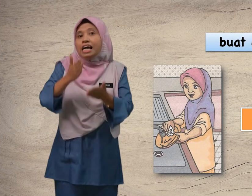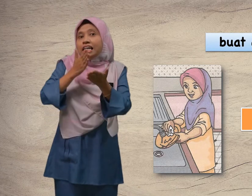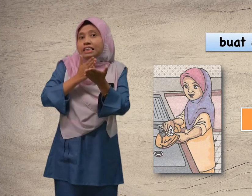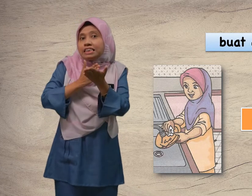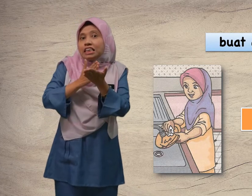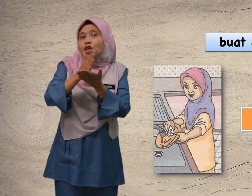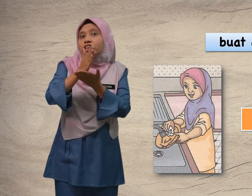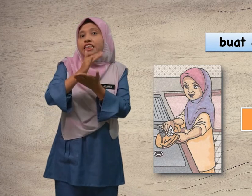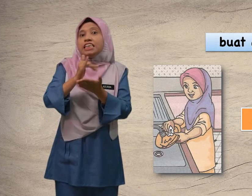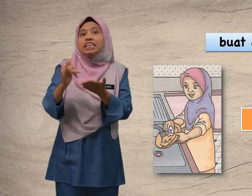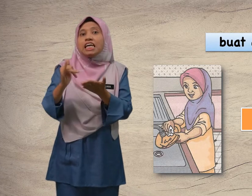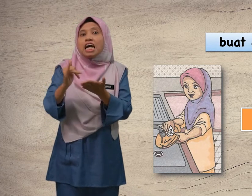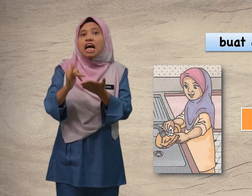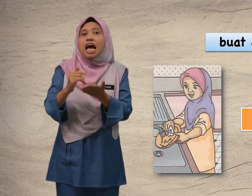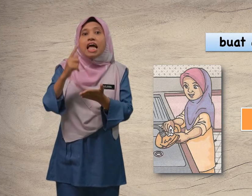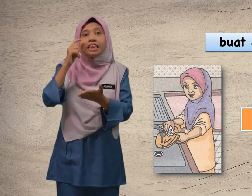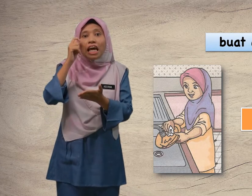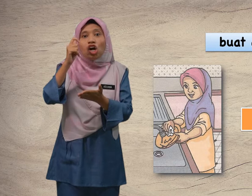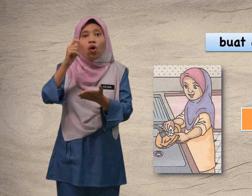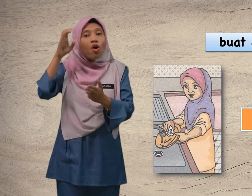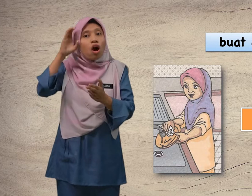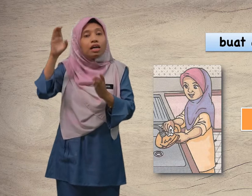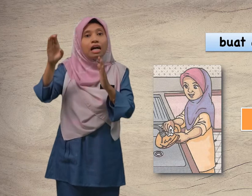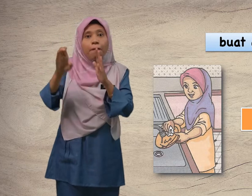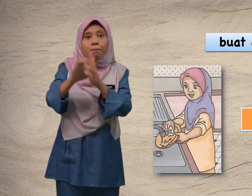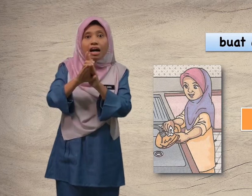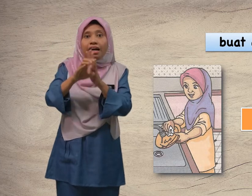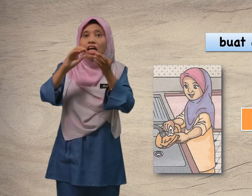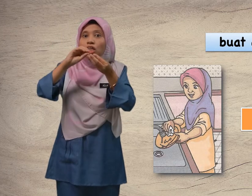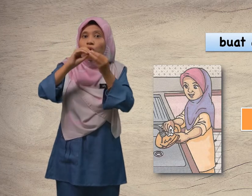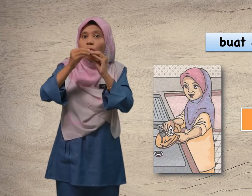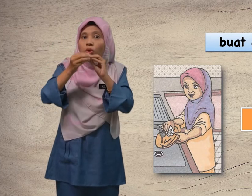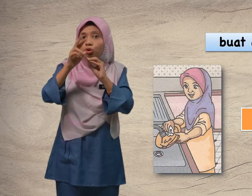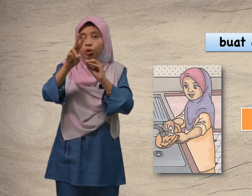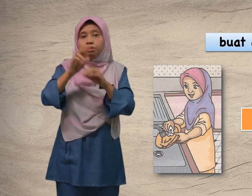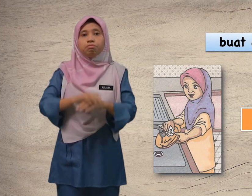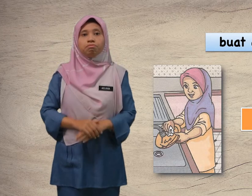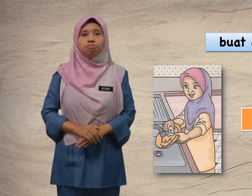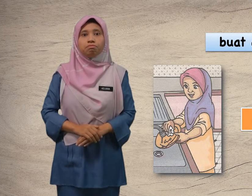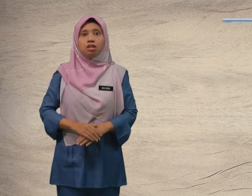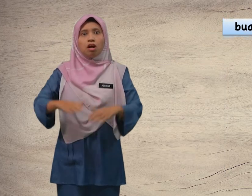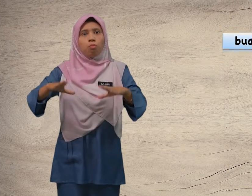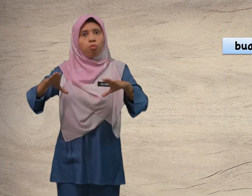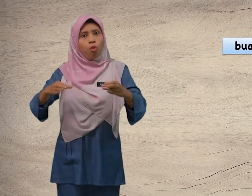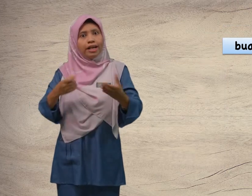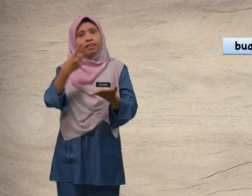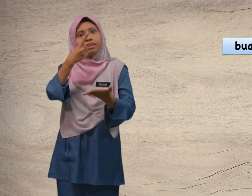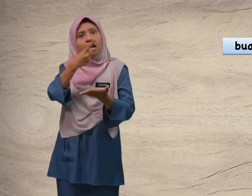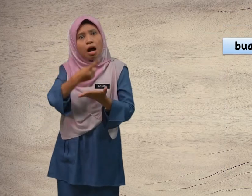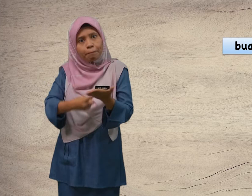Seterusnya, tengok gambar nombor dua. Buat apa.